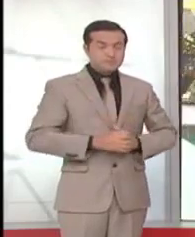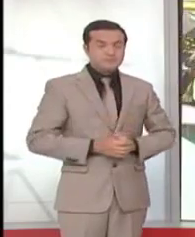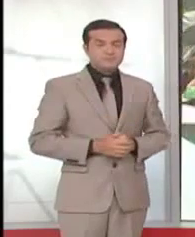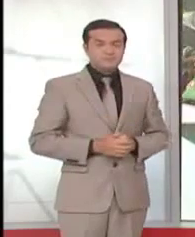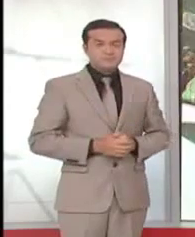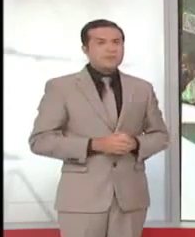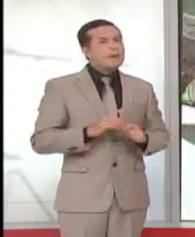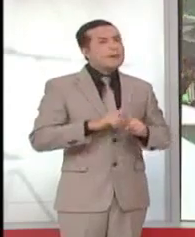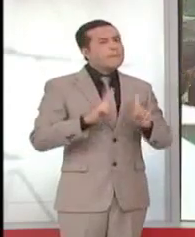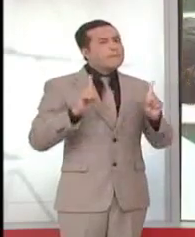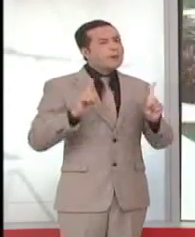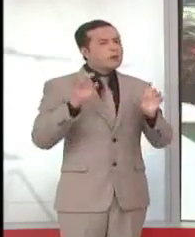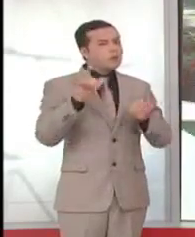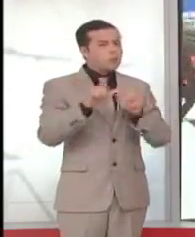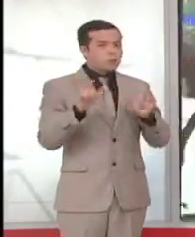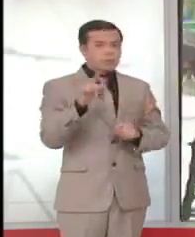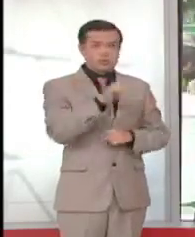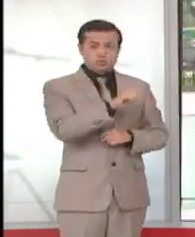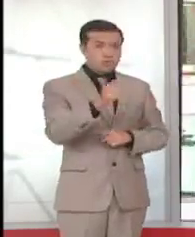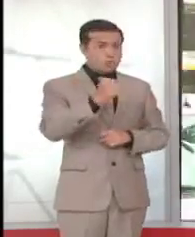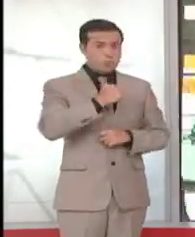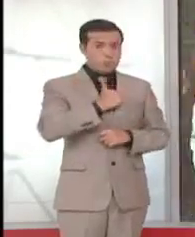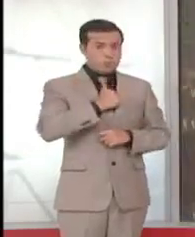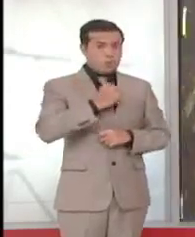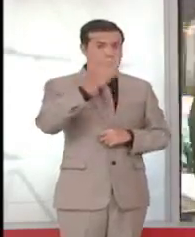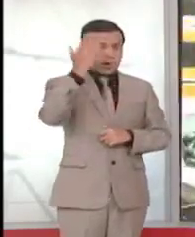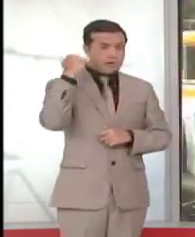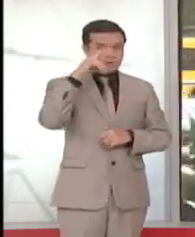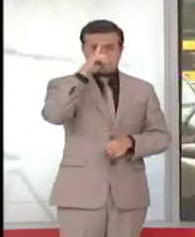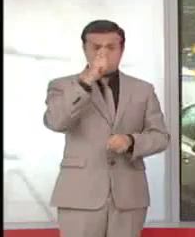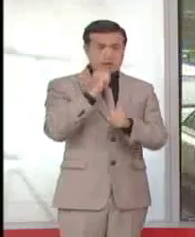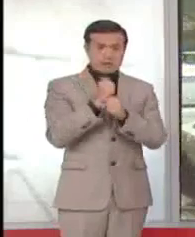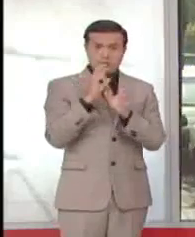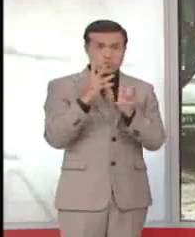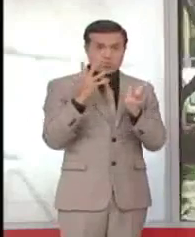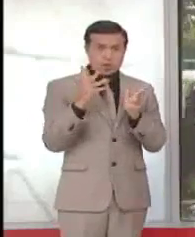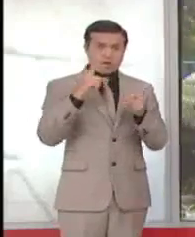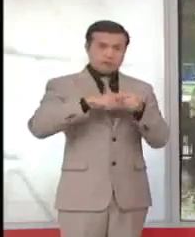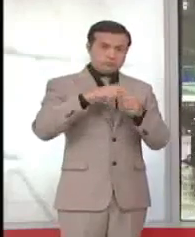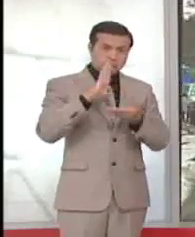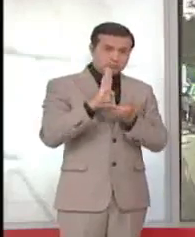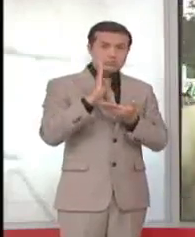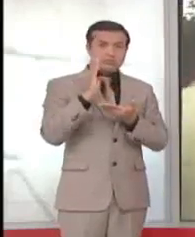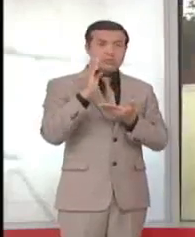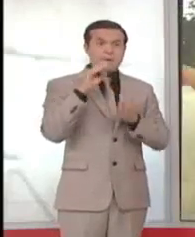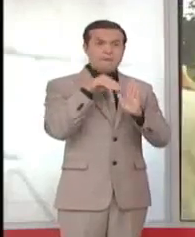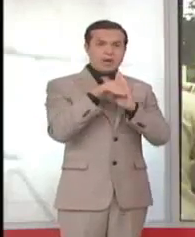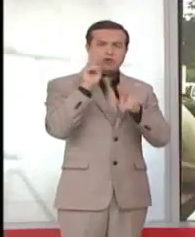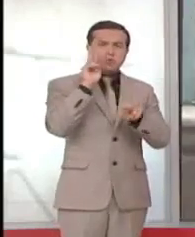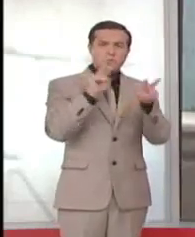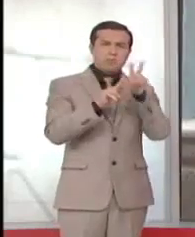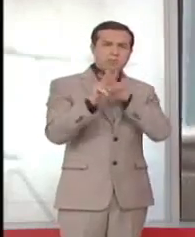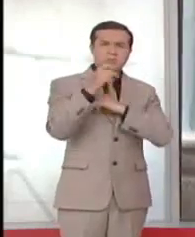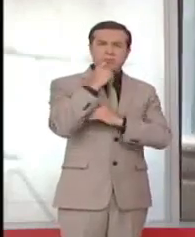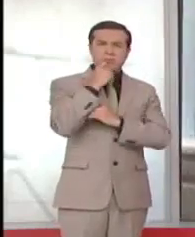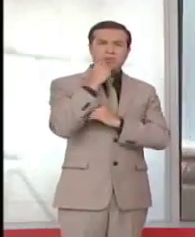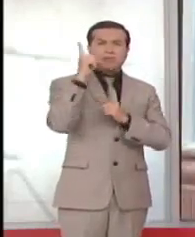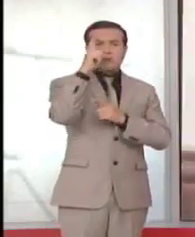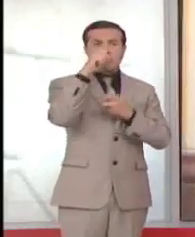embargo, dado que estas personas no tienen un historial de empleo o de crédito que puedan revisar las instituciones financieras, se les dificulta determinar la